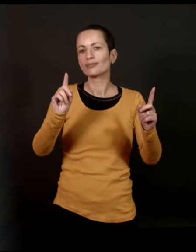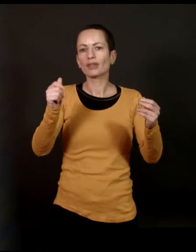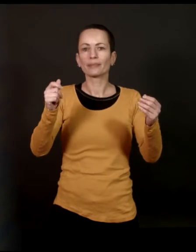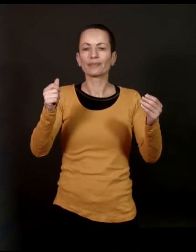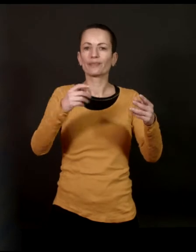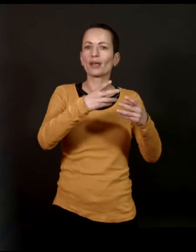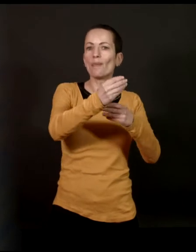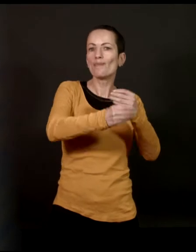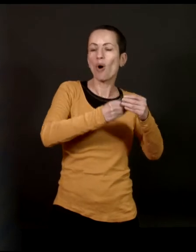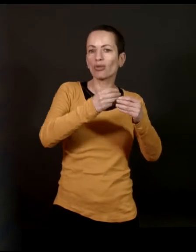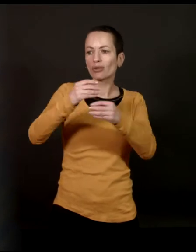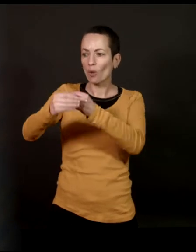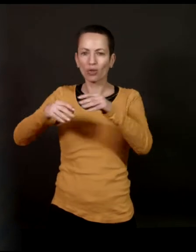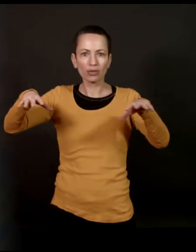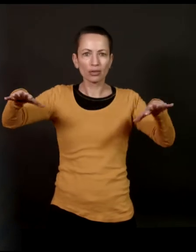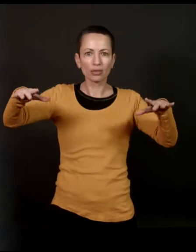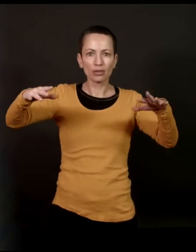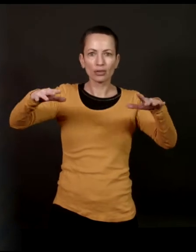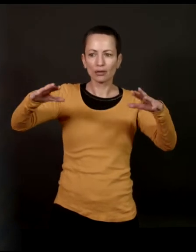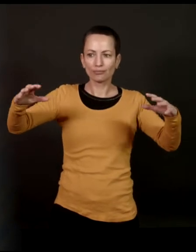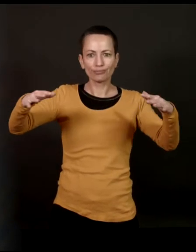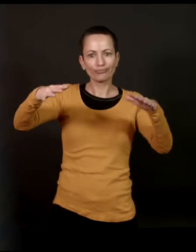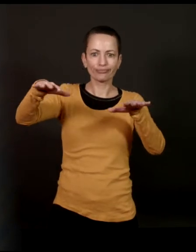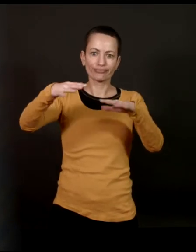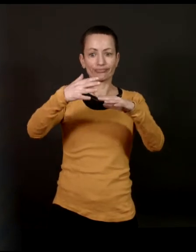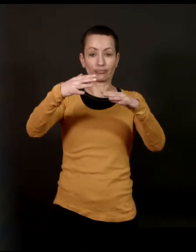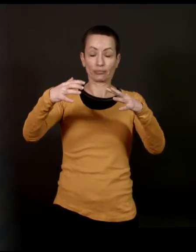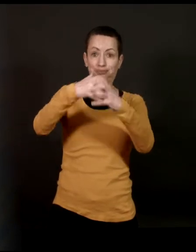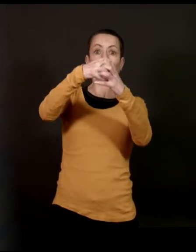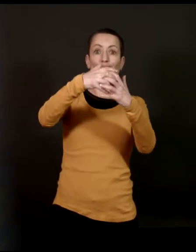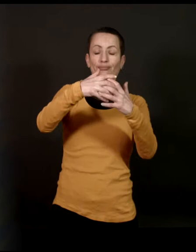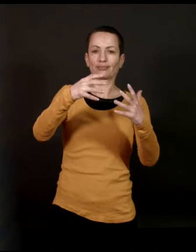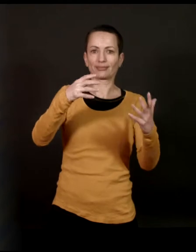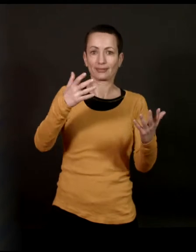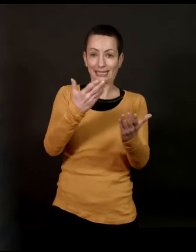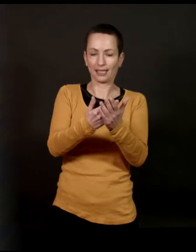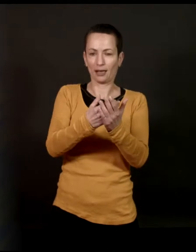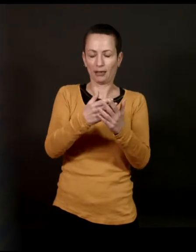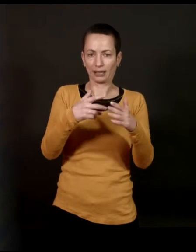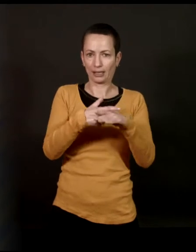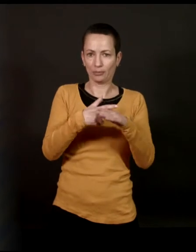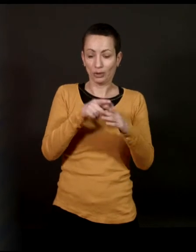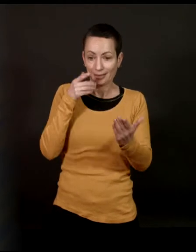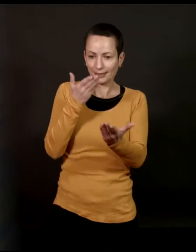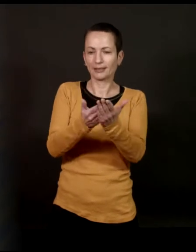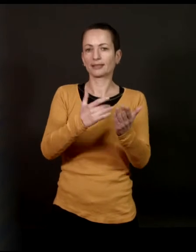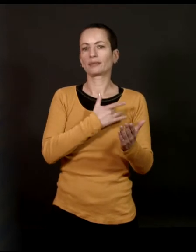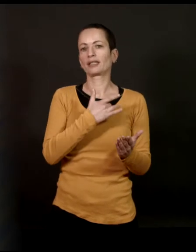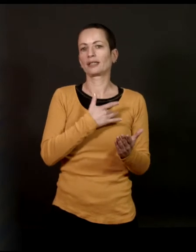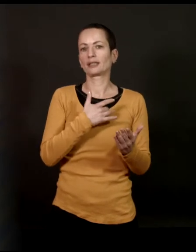qui fait le premier choc de l'histoire. Et donc, ça, ça m'intéressait.'est-à-dire que